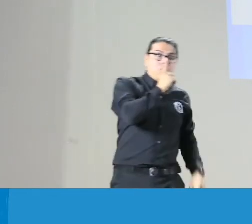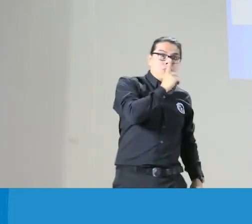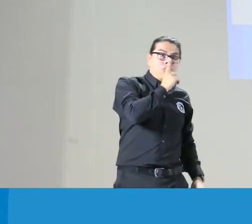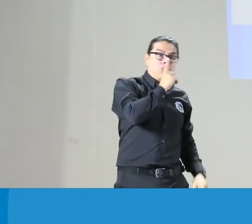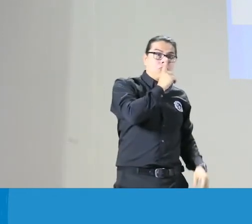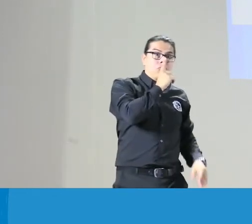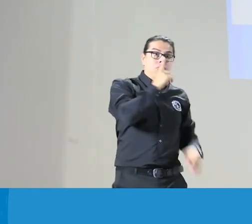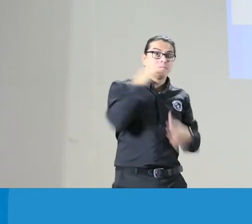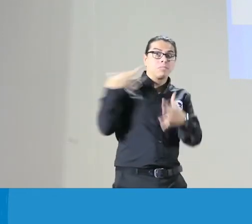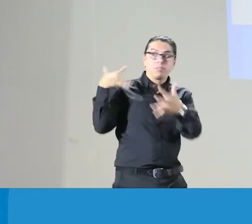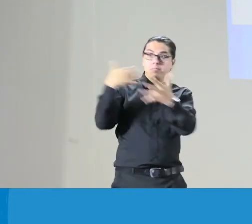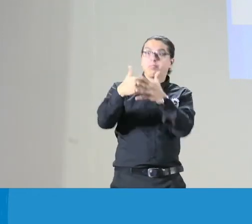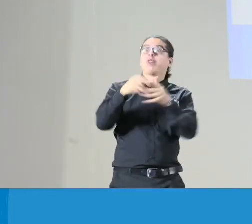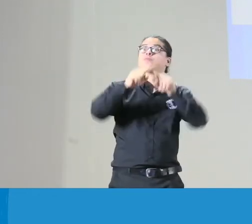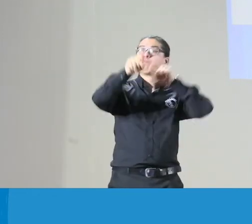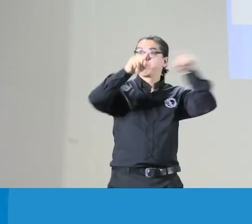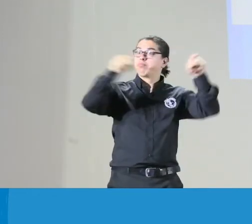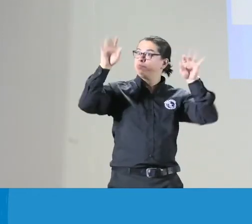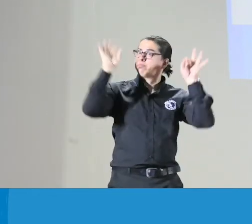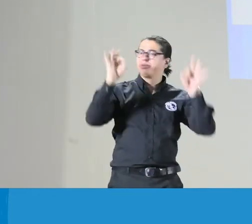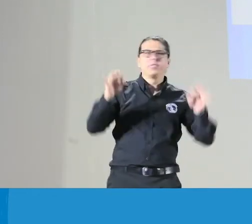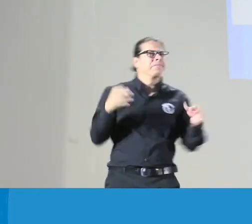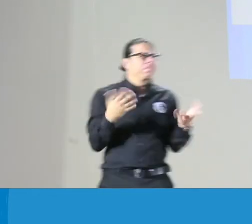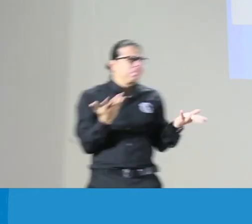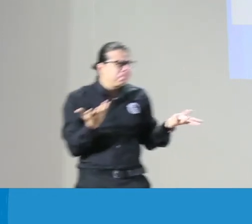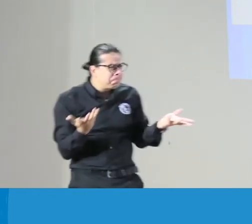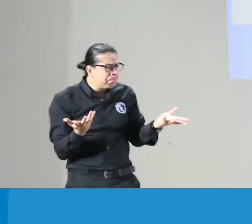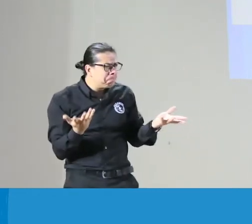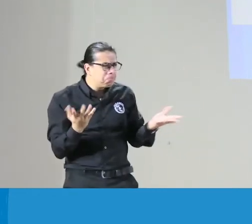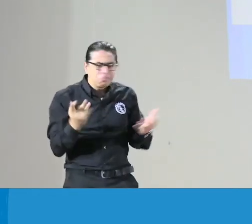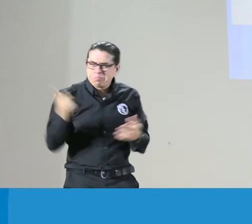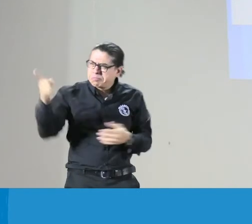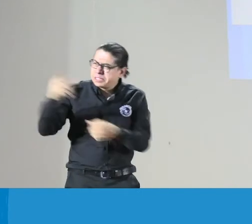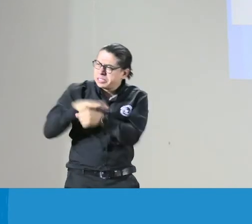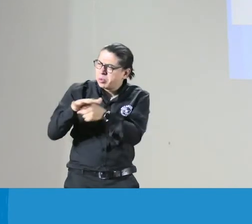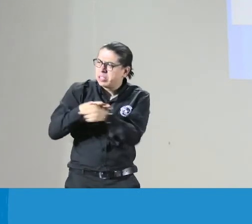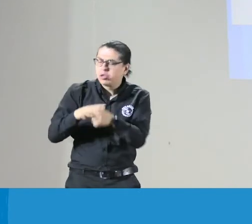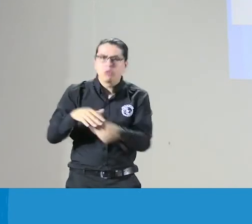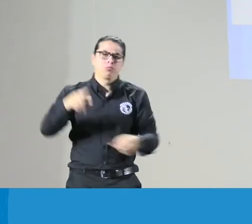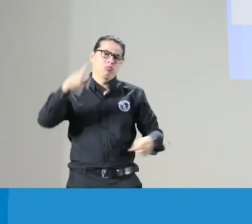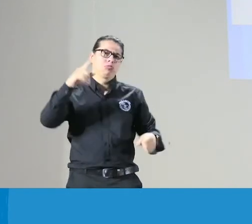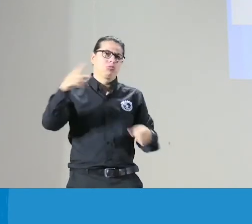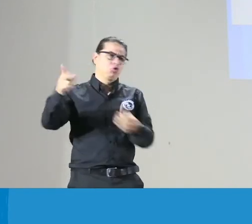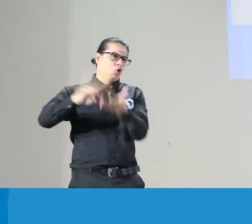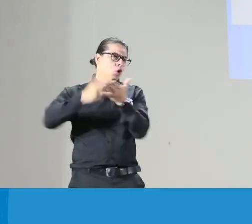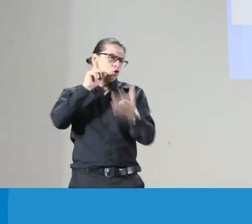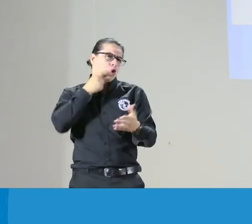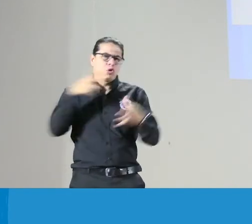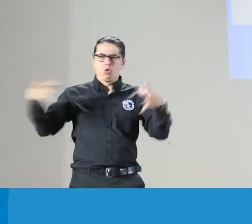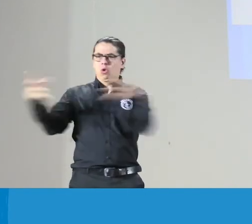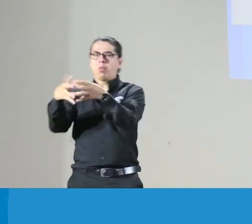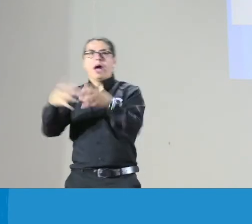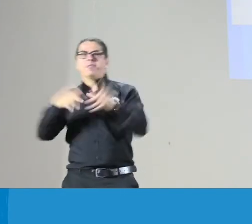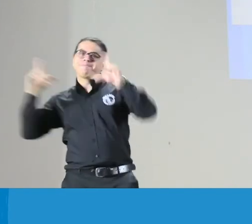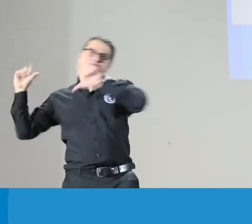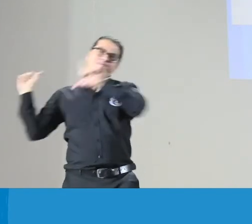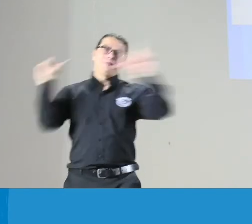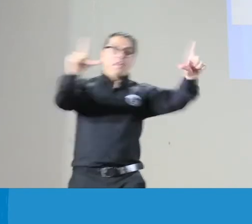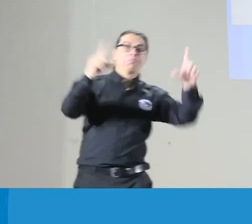situaciones, Fenascol realmente está callado. ¿Qué está haciendo? Estas situaciones, en